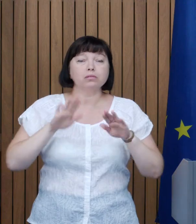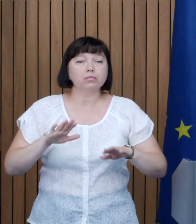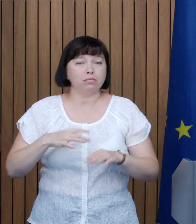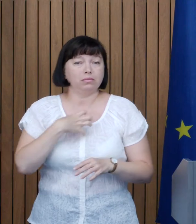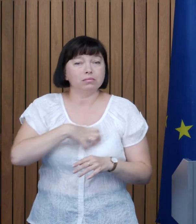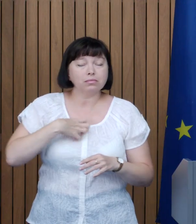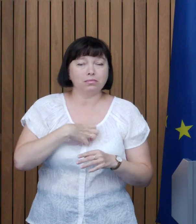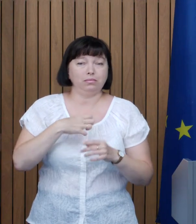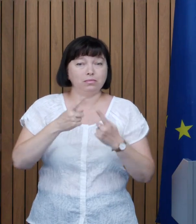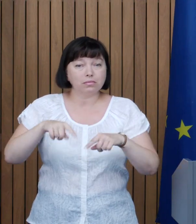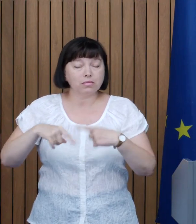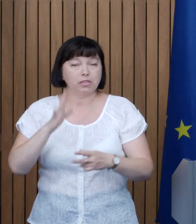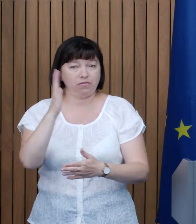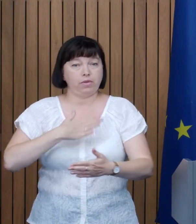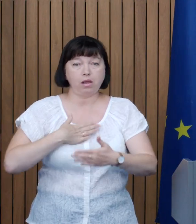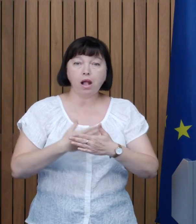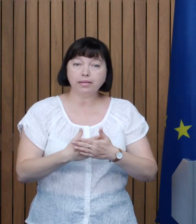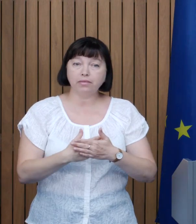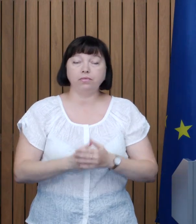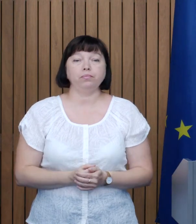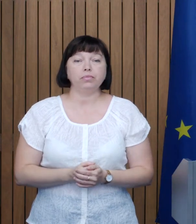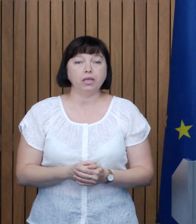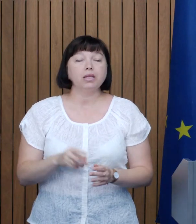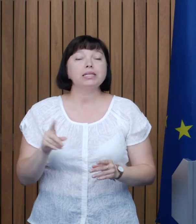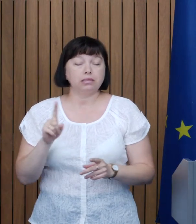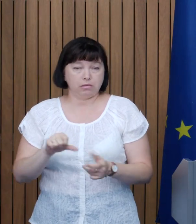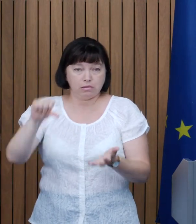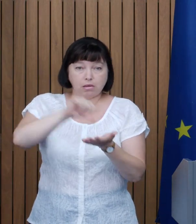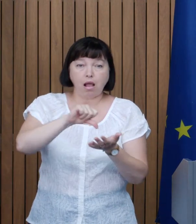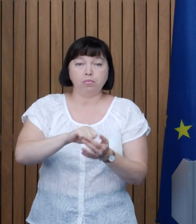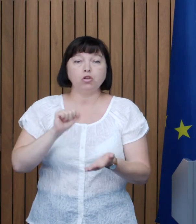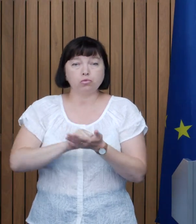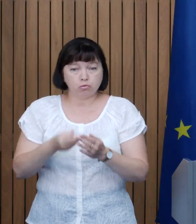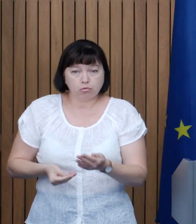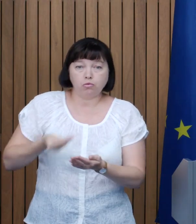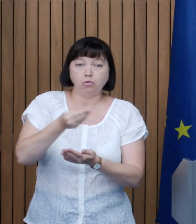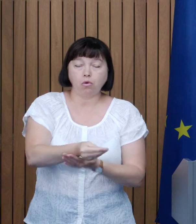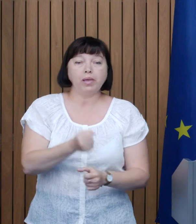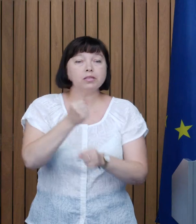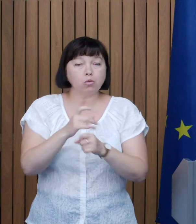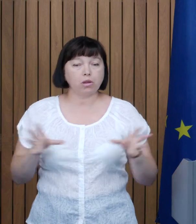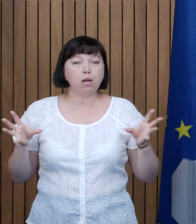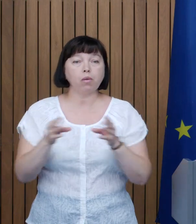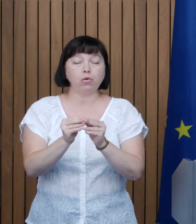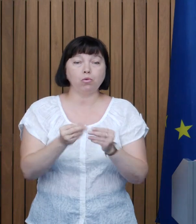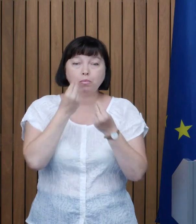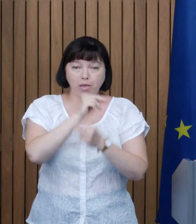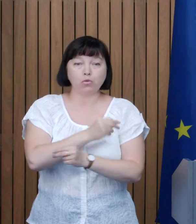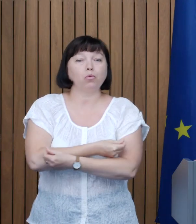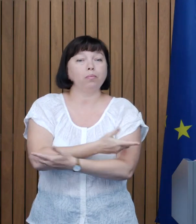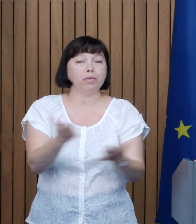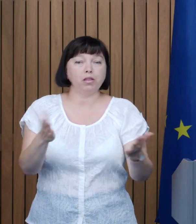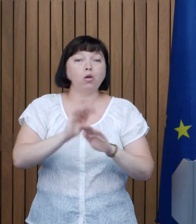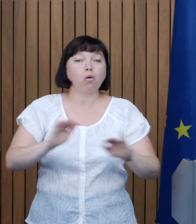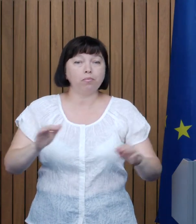Locală din nivelul 1 Să fie activ, să aplice cu dosare, să lucrăm împreună pentru binele copiilor din